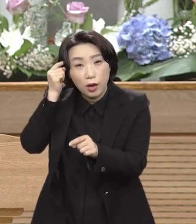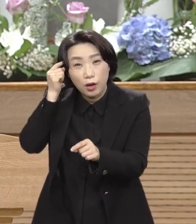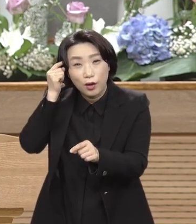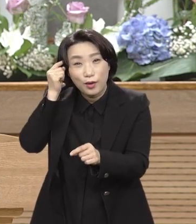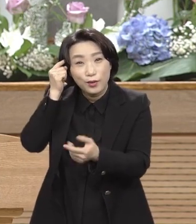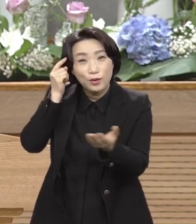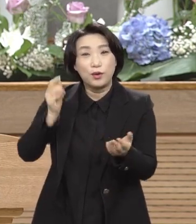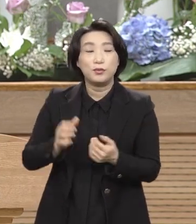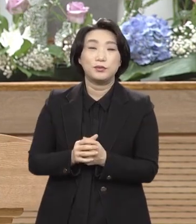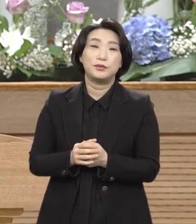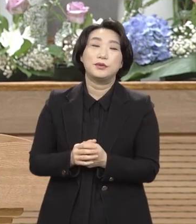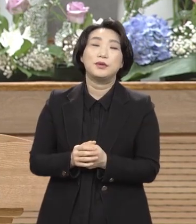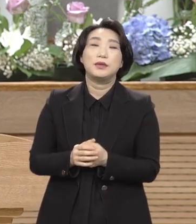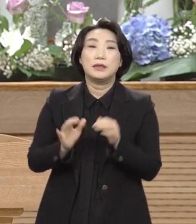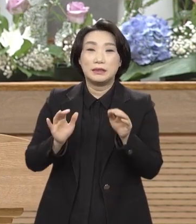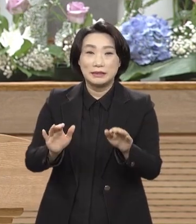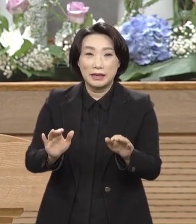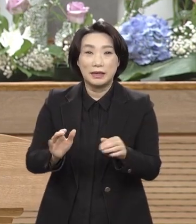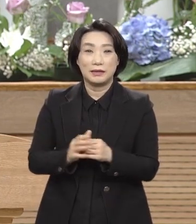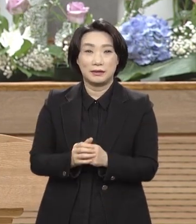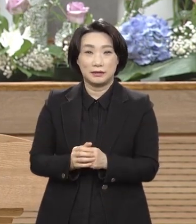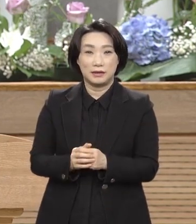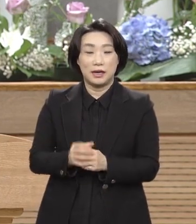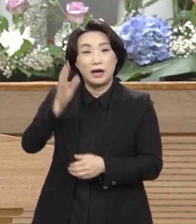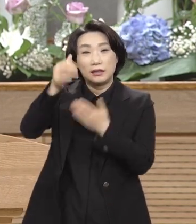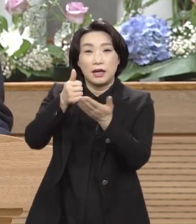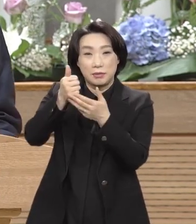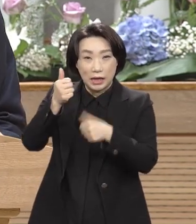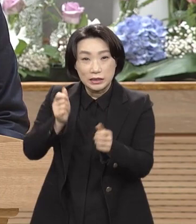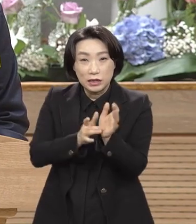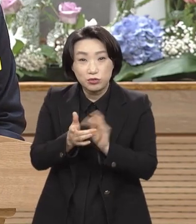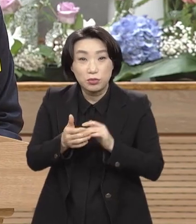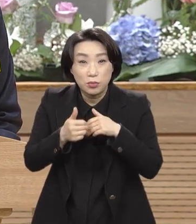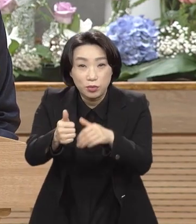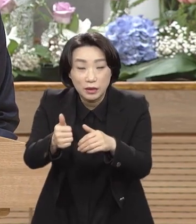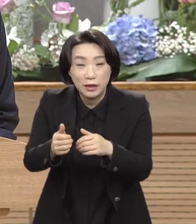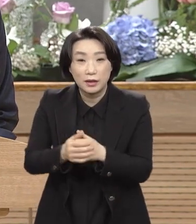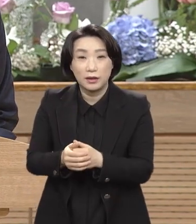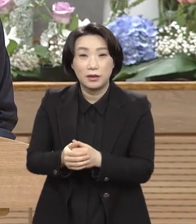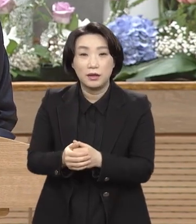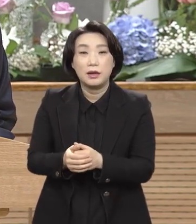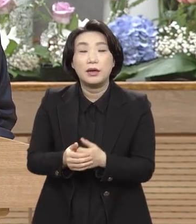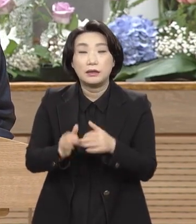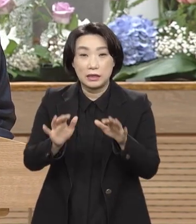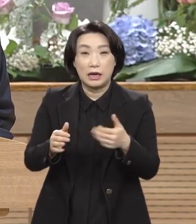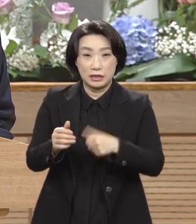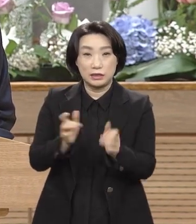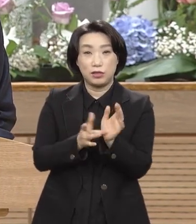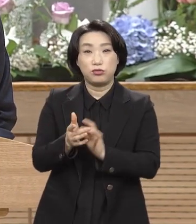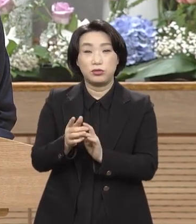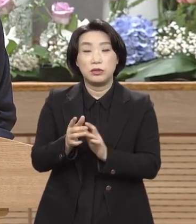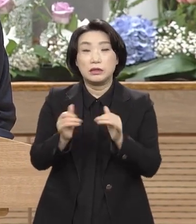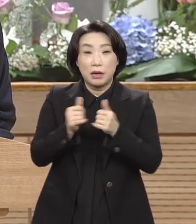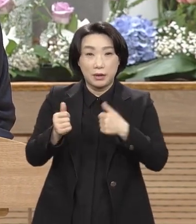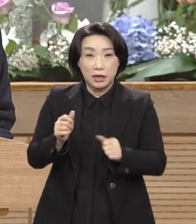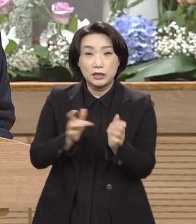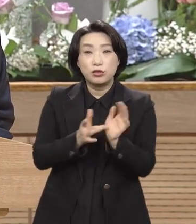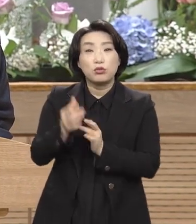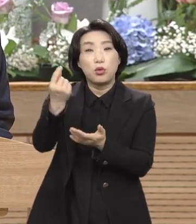하나님이 아들을 보내서 아들이고 인자가 온 것은 섬김을 받으리 암이 아니오